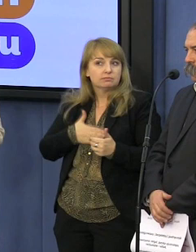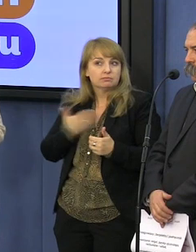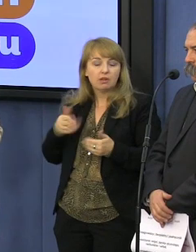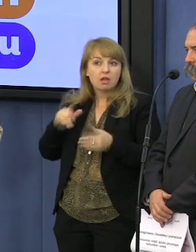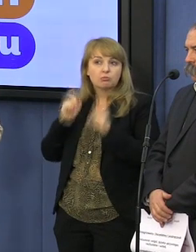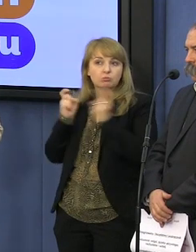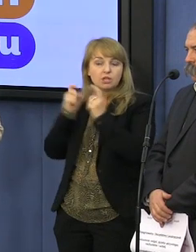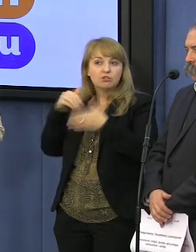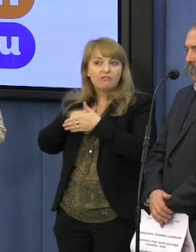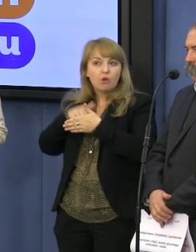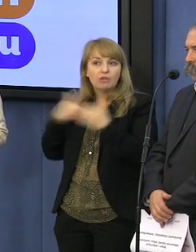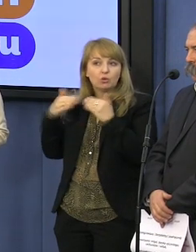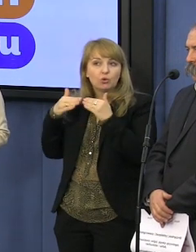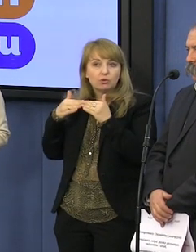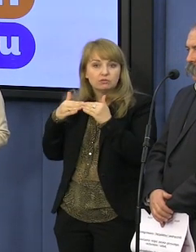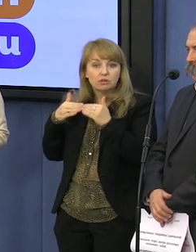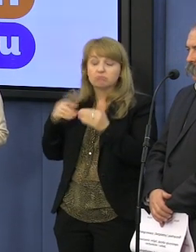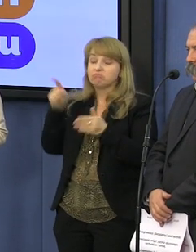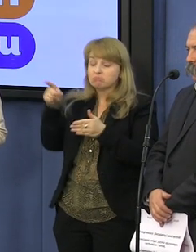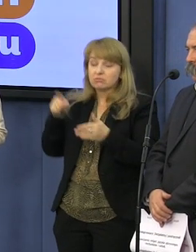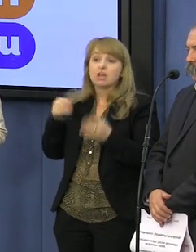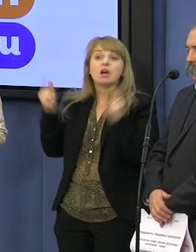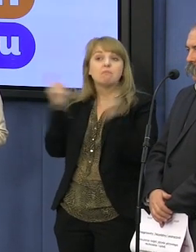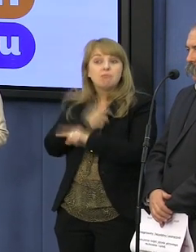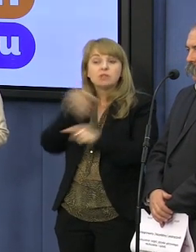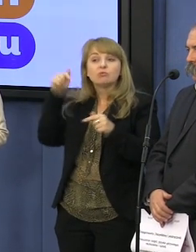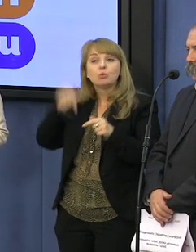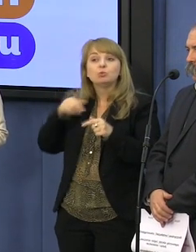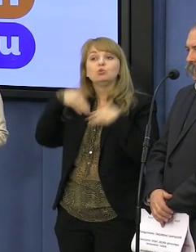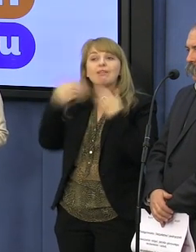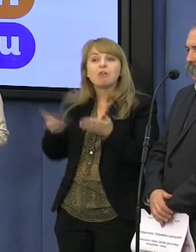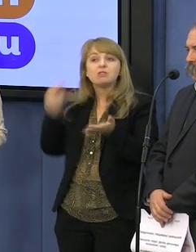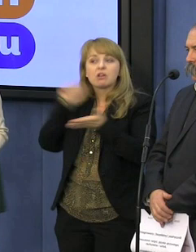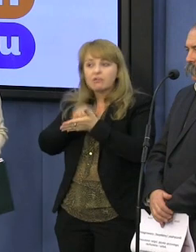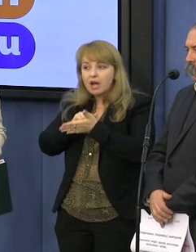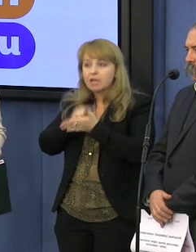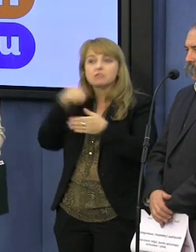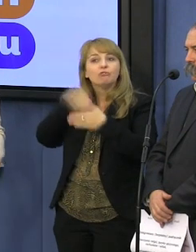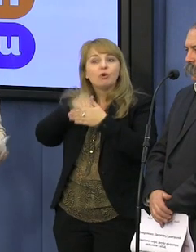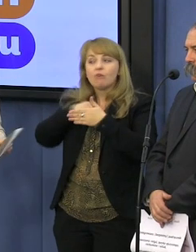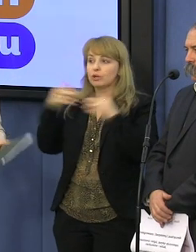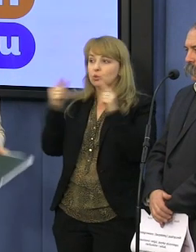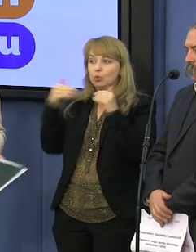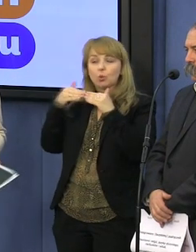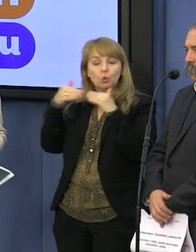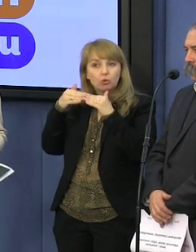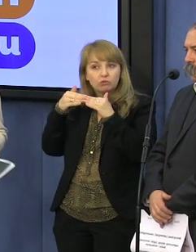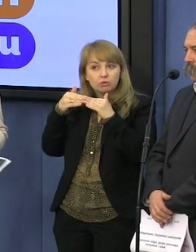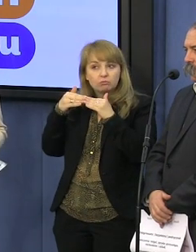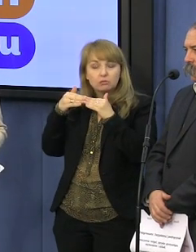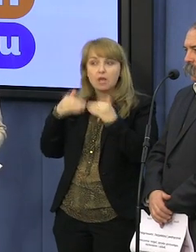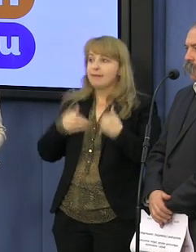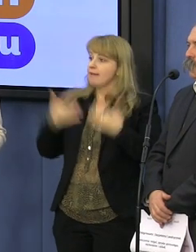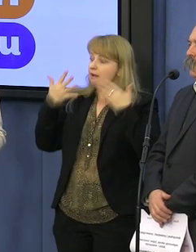wychowaniu równościowemu, to państwo musi być gwarantem tego wychowania równościowego.